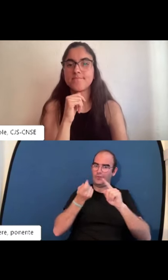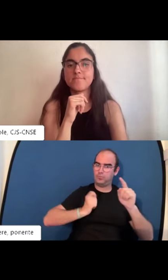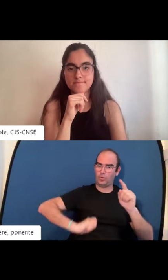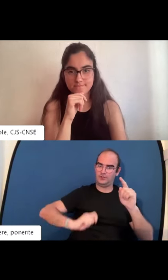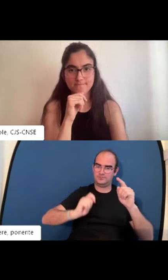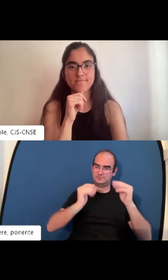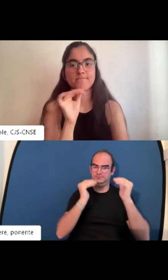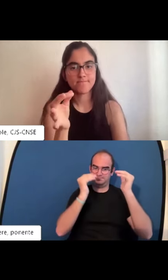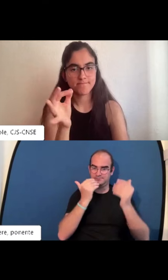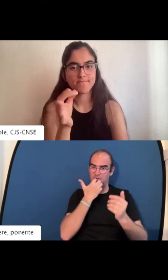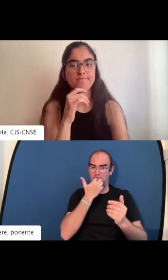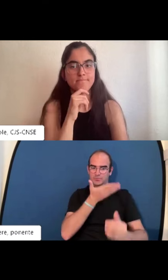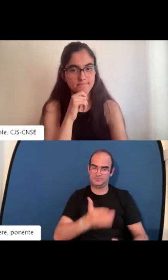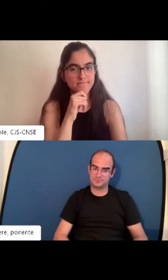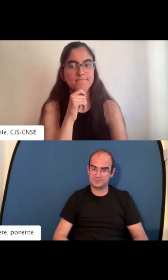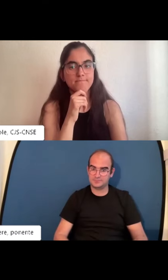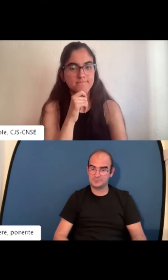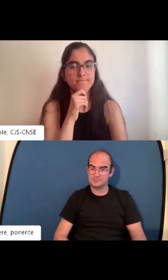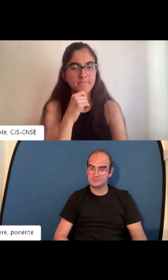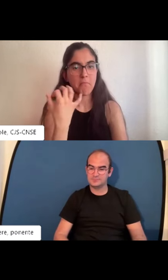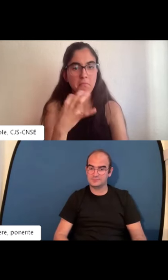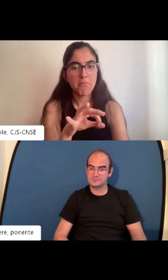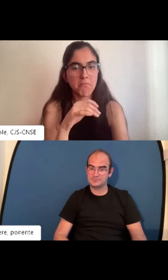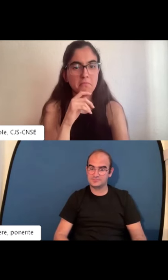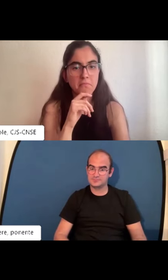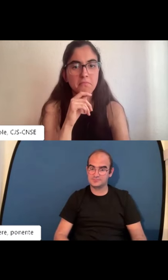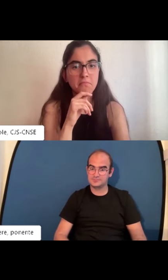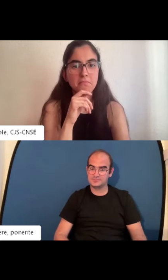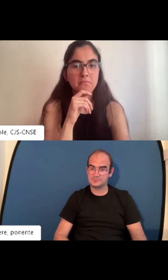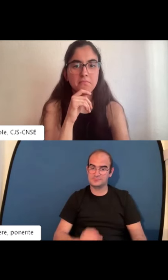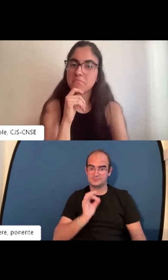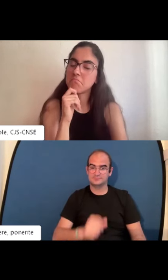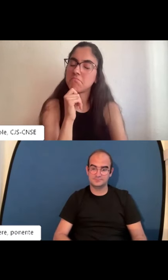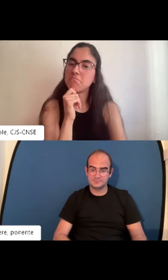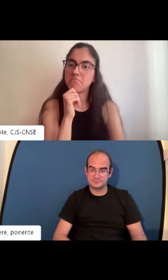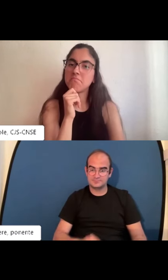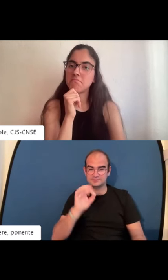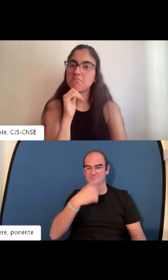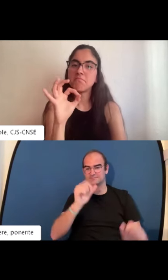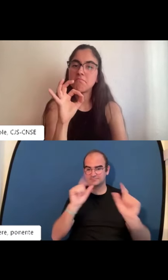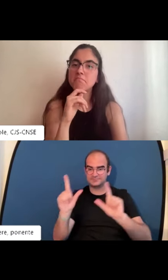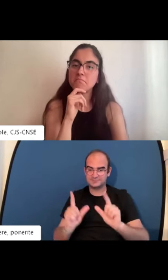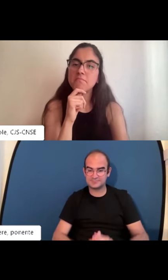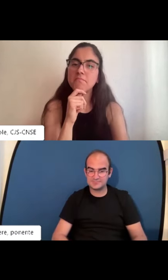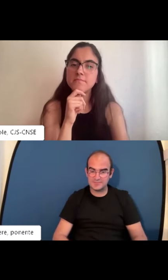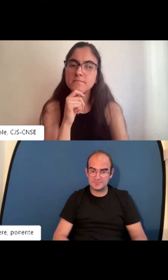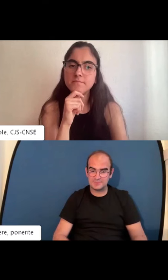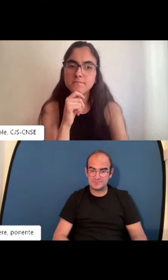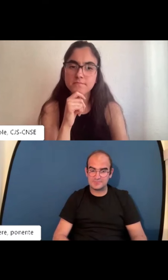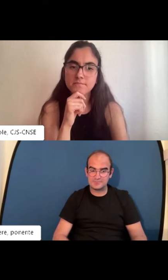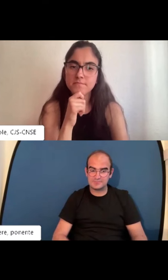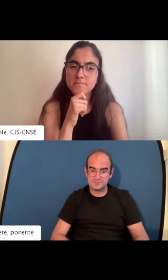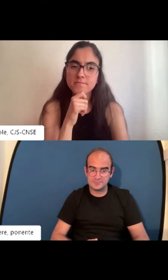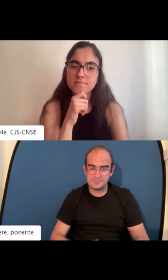un vocabulario y una estructura muy adecuada para el ámbito que nos ocupa que nosotros que el